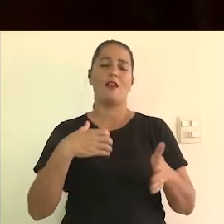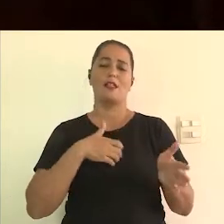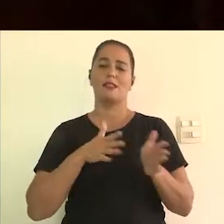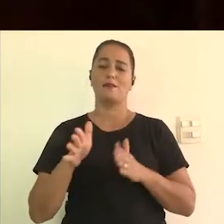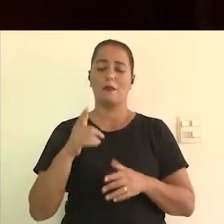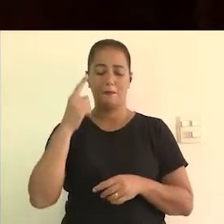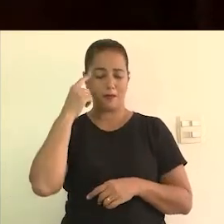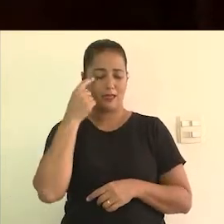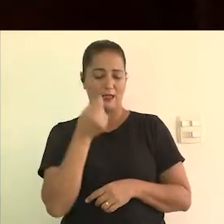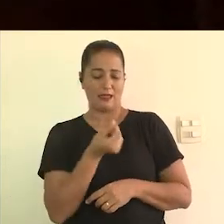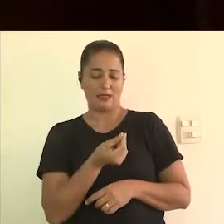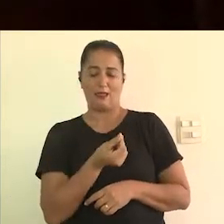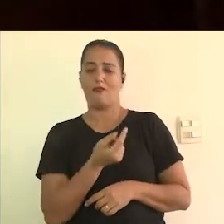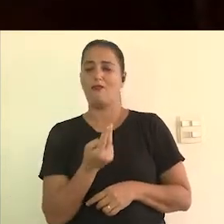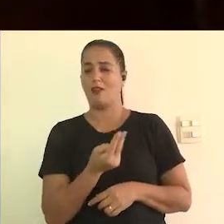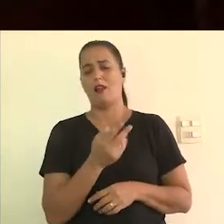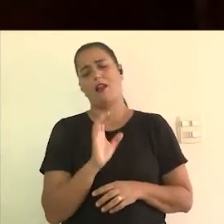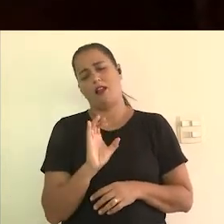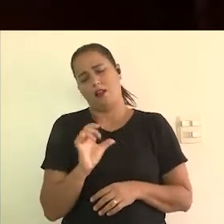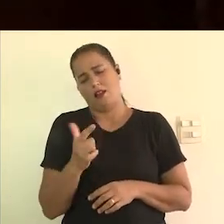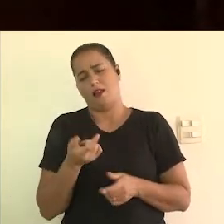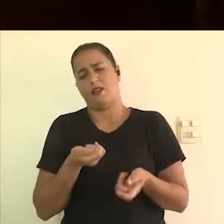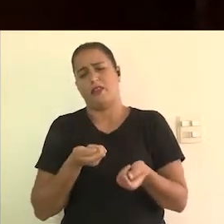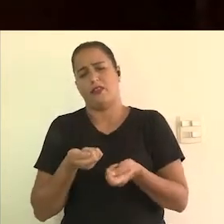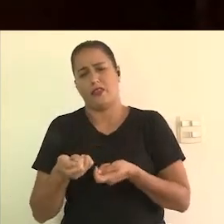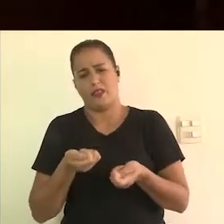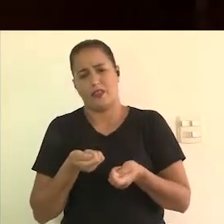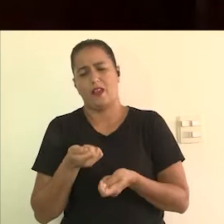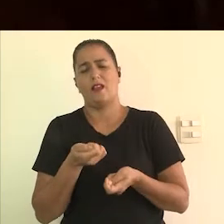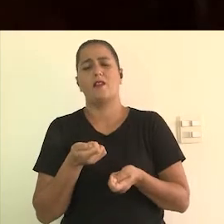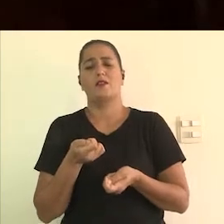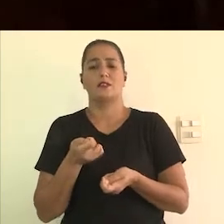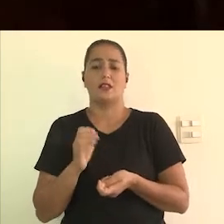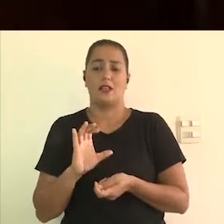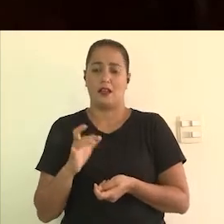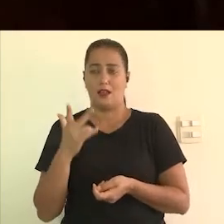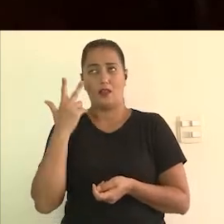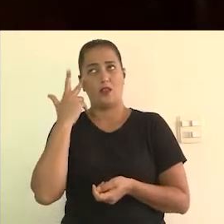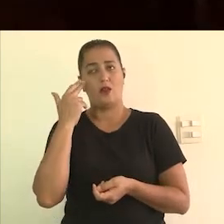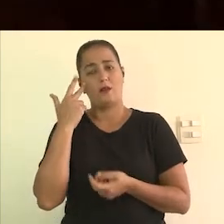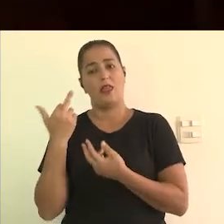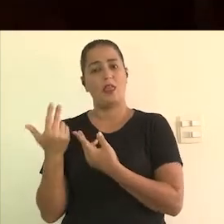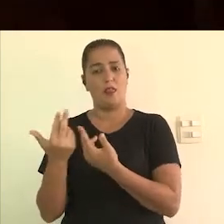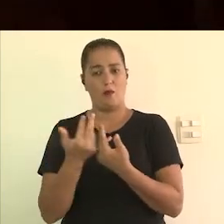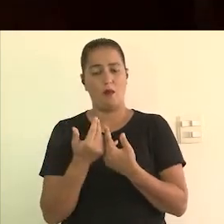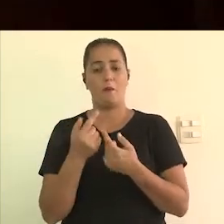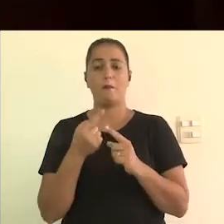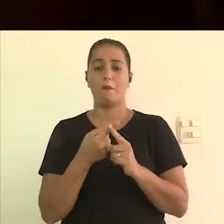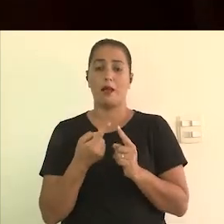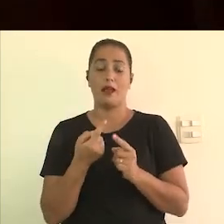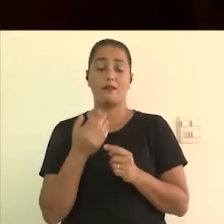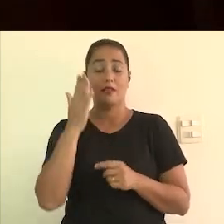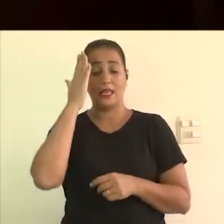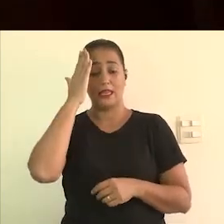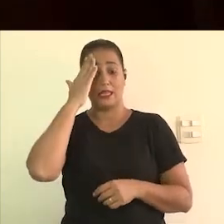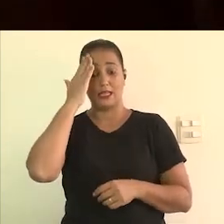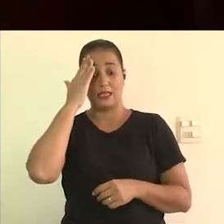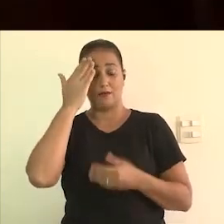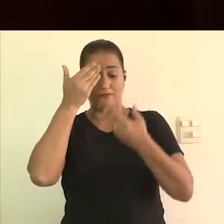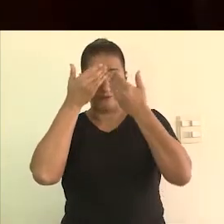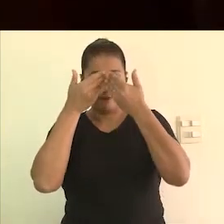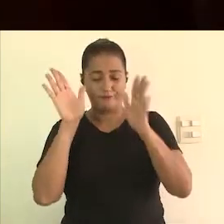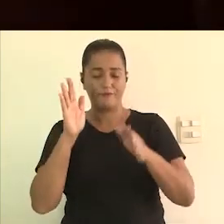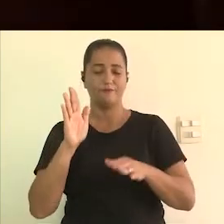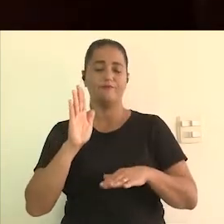ganhar em vários aspectos com a acessibilidade, ele não vai pensar nesse valor. Claro, ele vai negociar como ele negocia qualquer outra